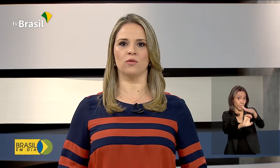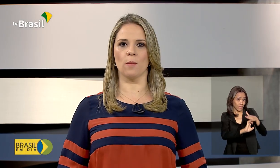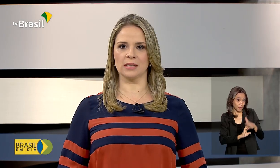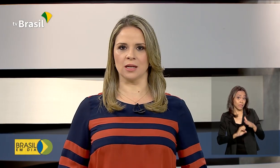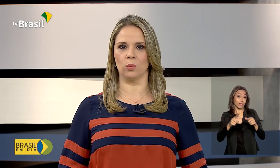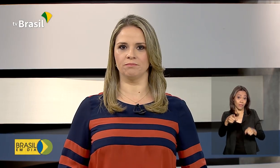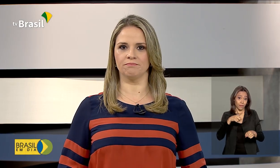Acesso à Informação.